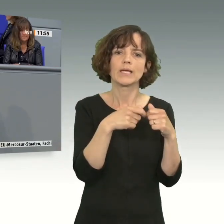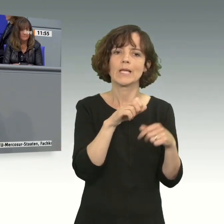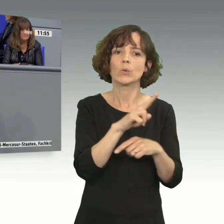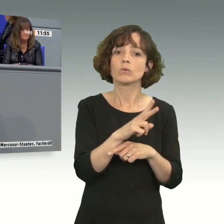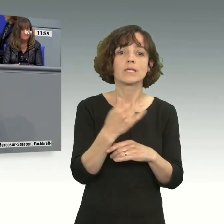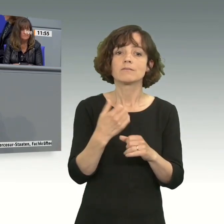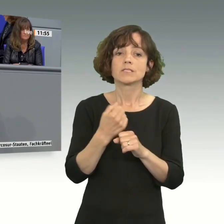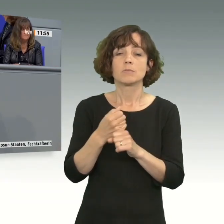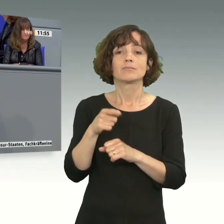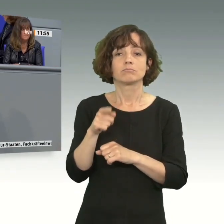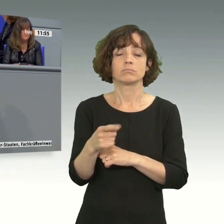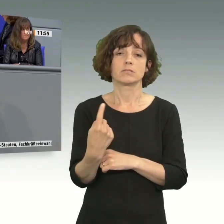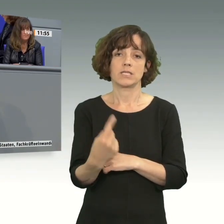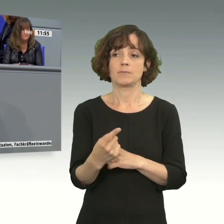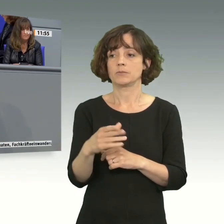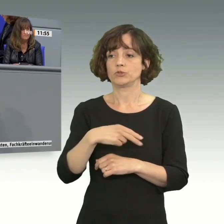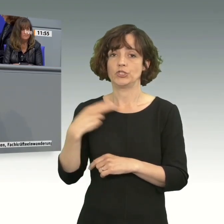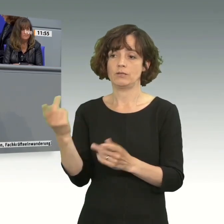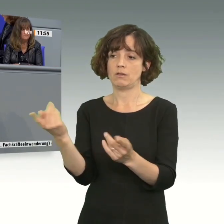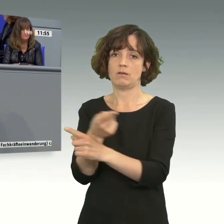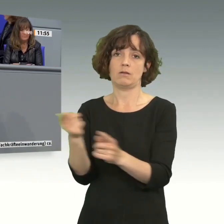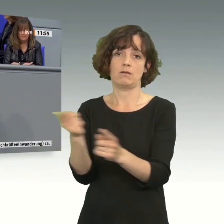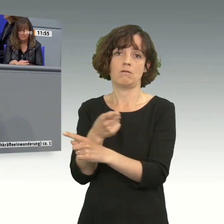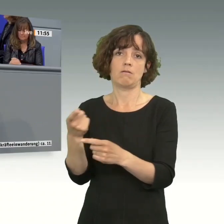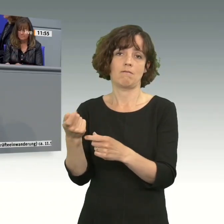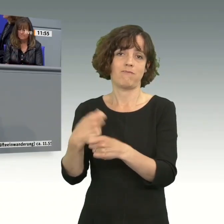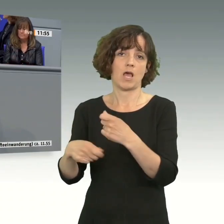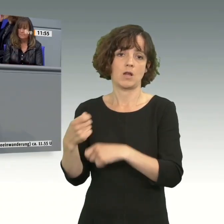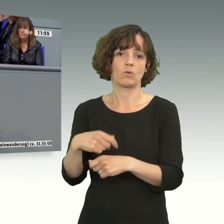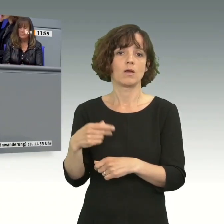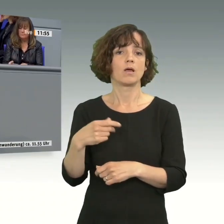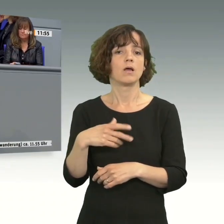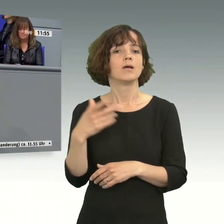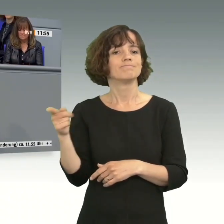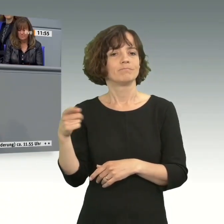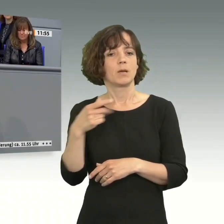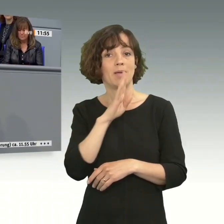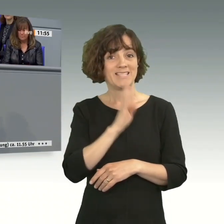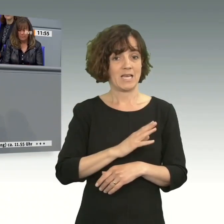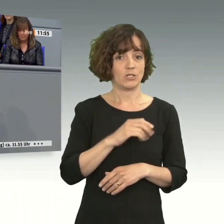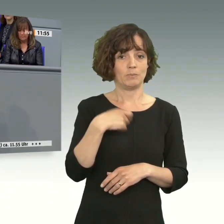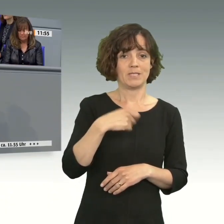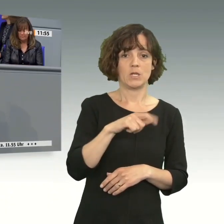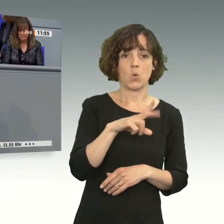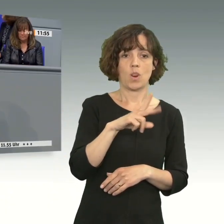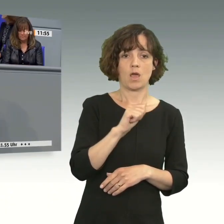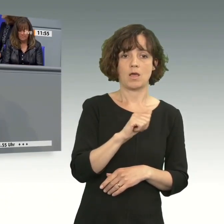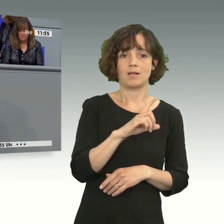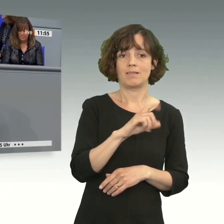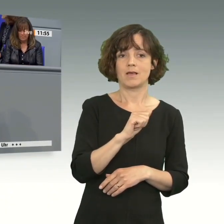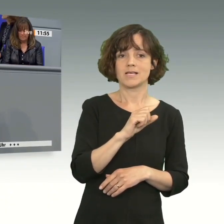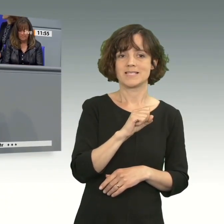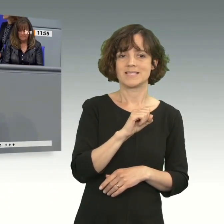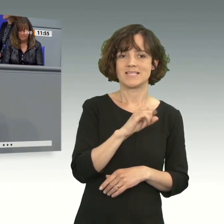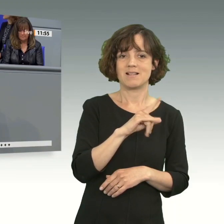Freihandelsabkommen mit China verhandelt. Der brasilianische Präsident Lula da Silva hat im Januar den Mercosur-Staaten